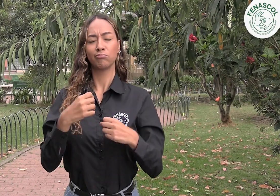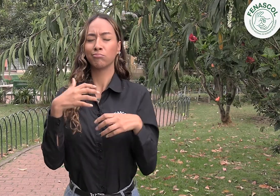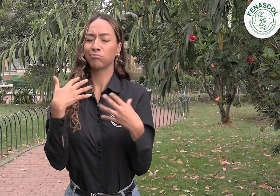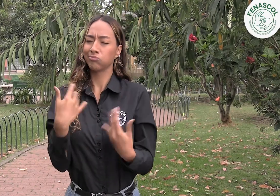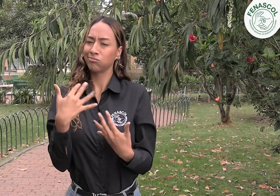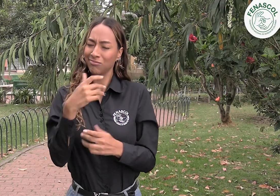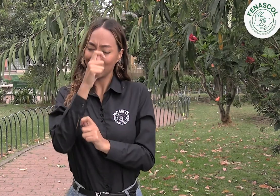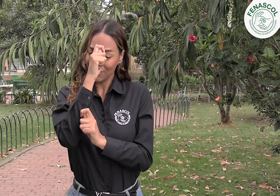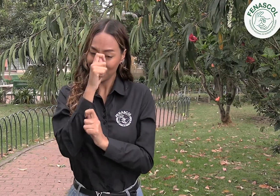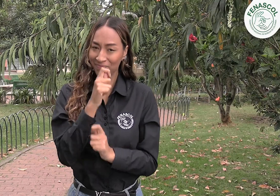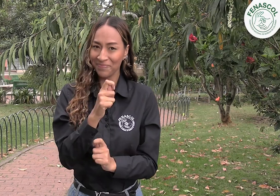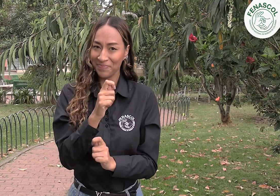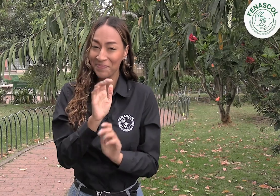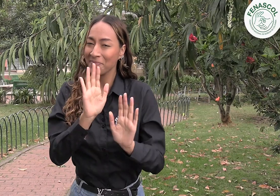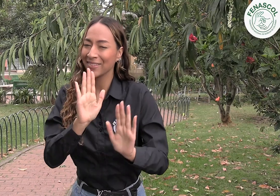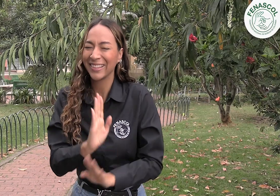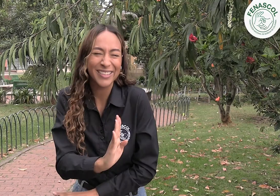¿De quién se trata? Veamos.